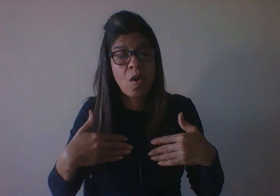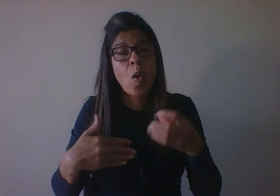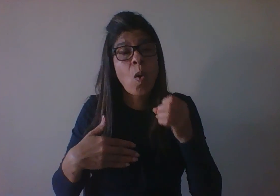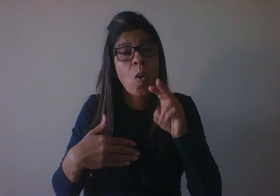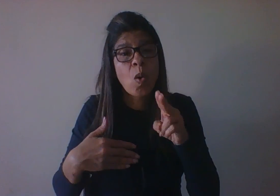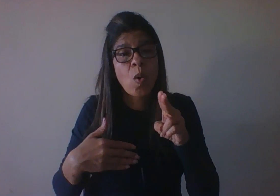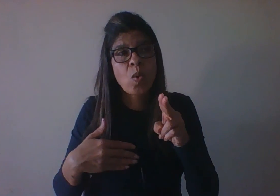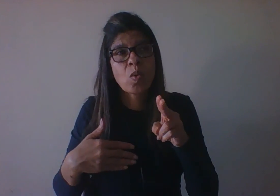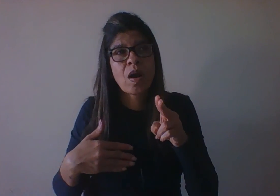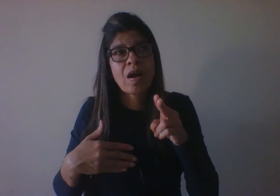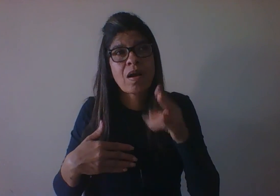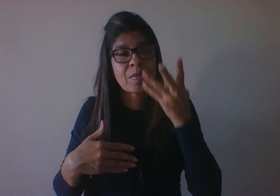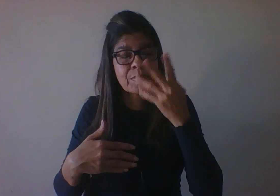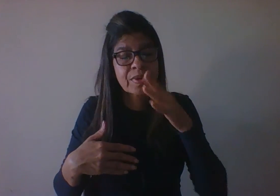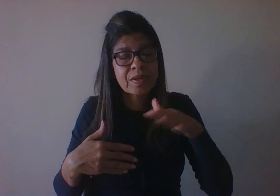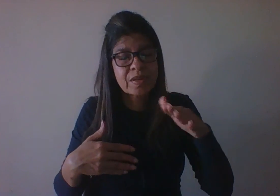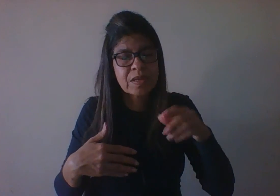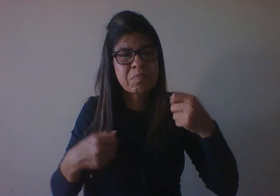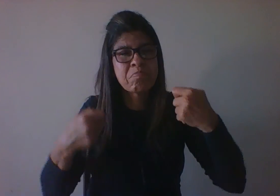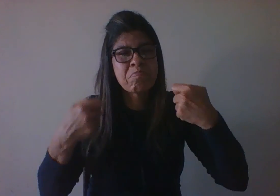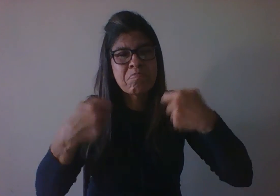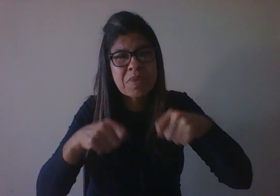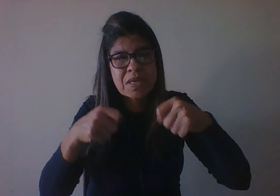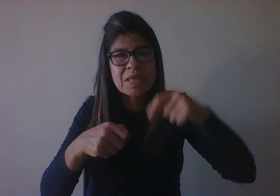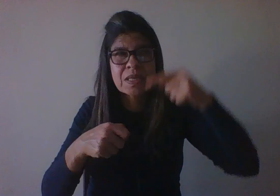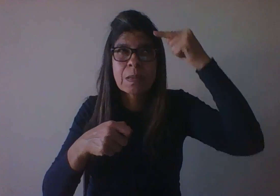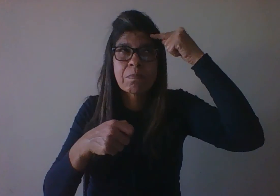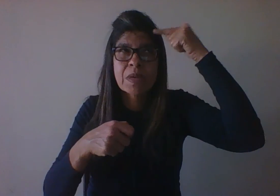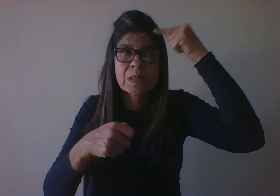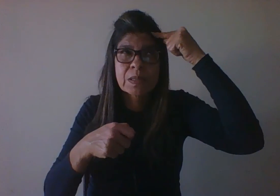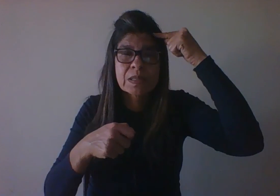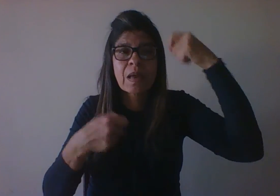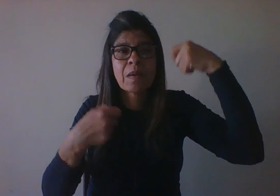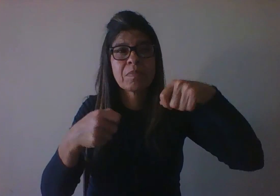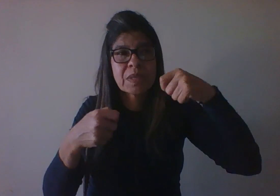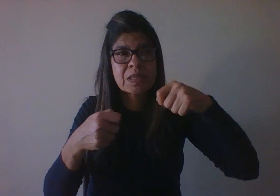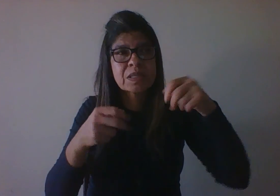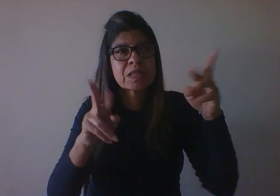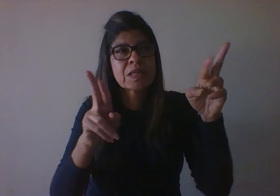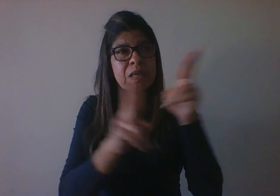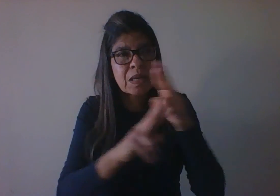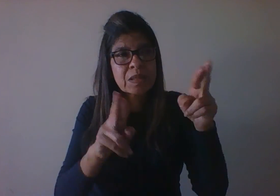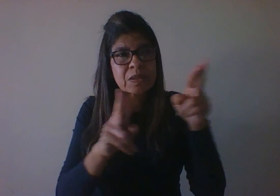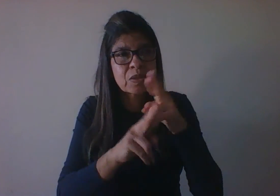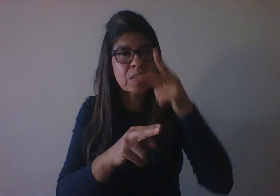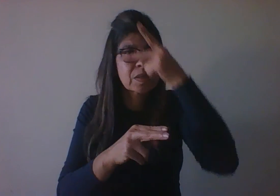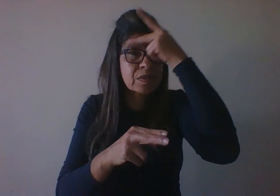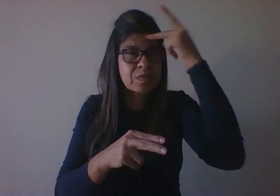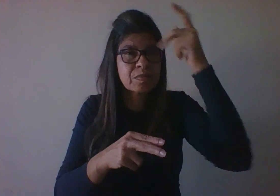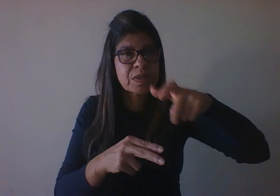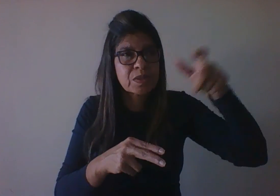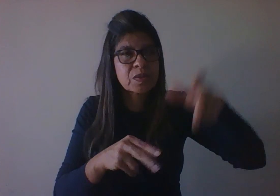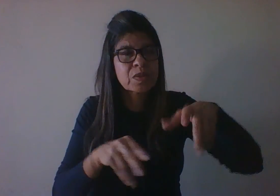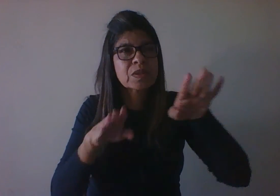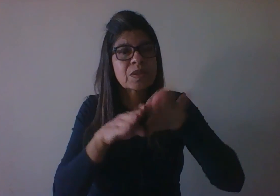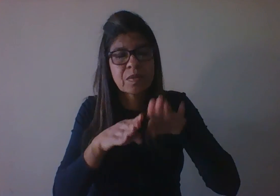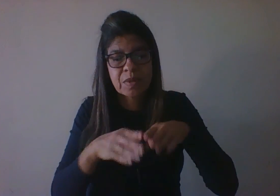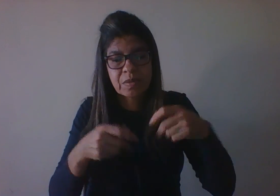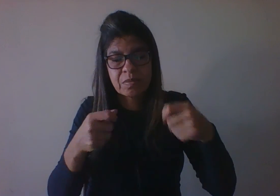lidar com o mundo, lidar com os pares e operar nesse mundo e executar para que a coisa